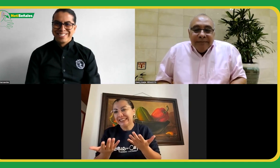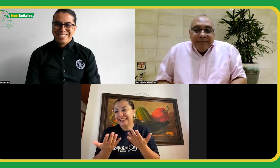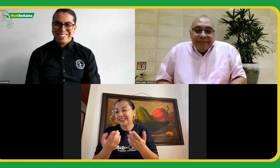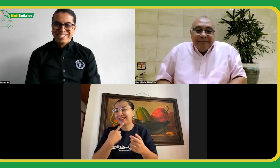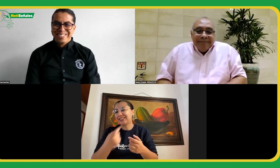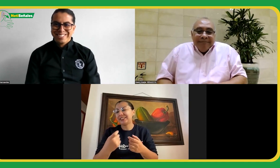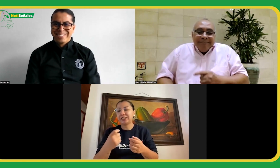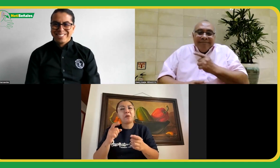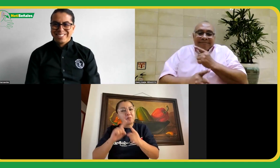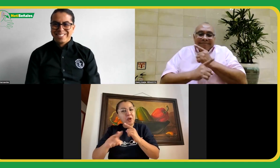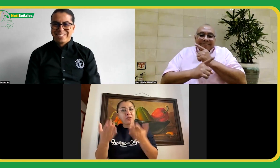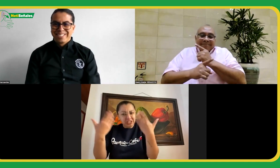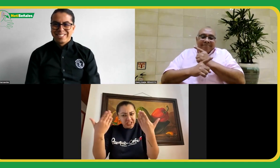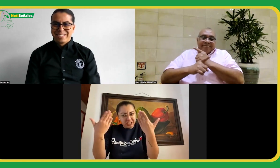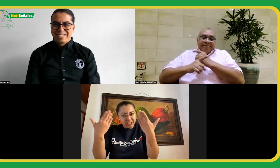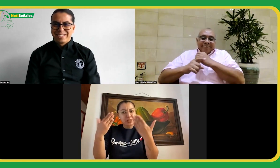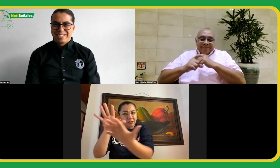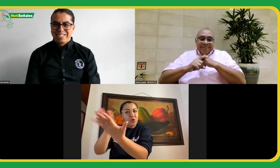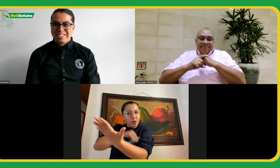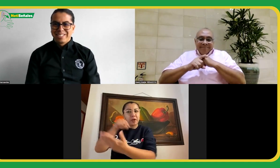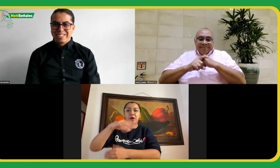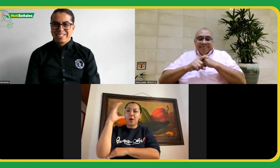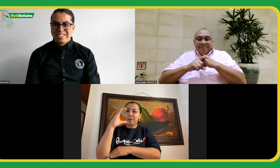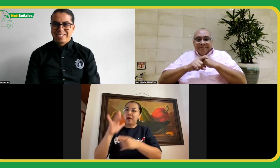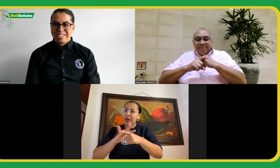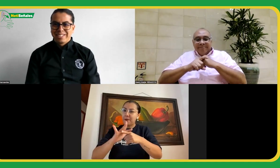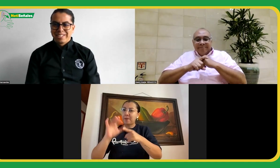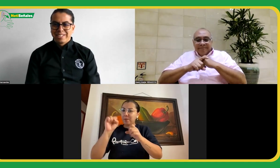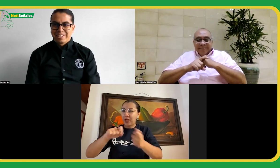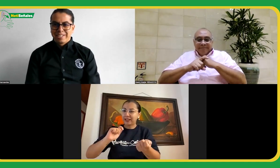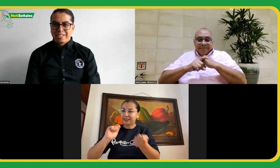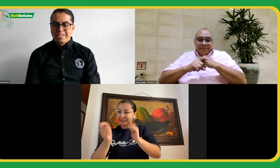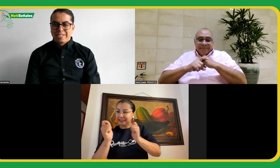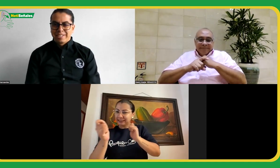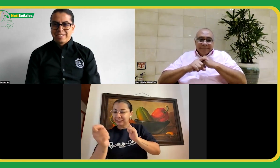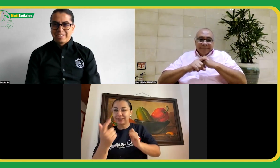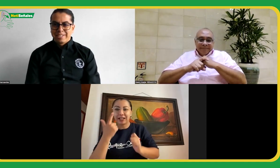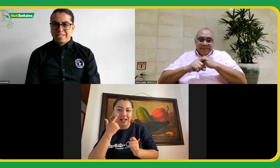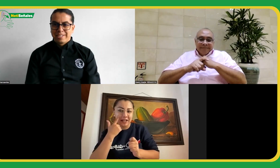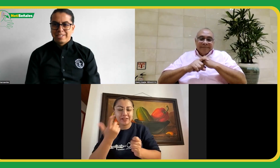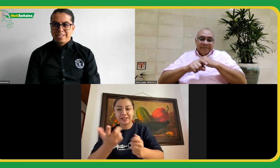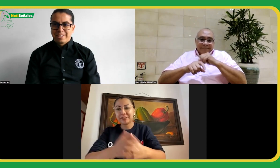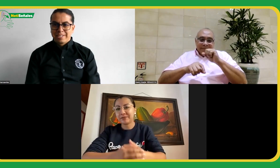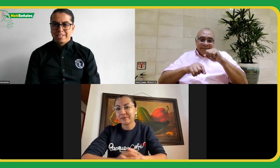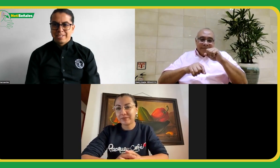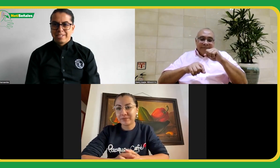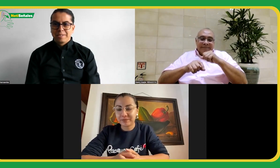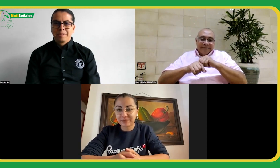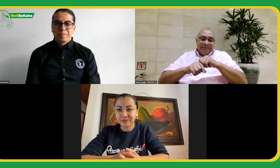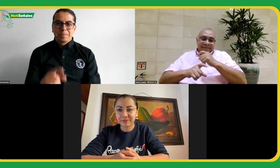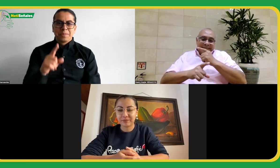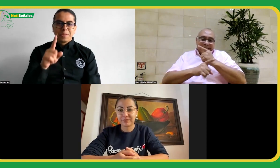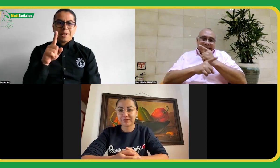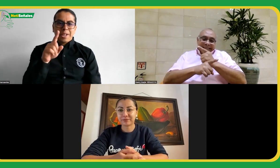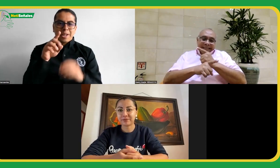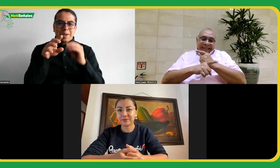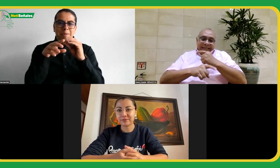que somos. Entonces es complicado comparar. Pero creo que es muy bueno ese modelo para seguir. Pudiéramos aplicarlo en Colombia. Así es, es correcto.